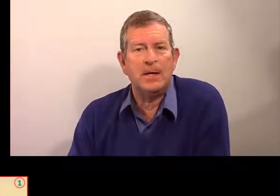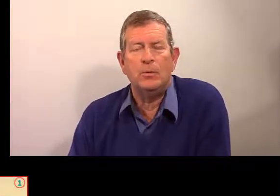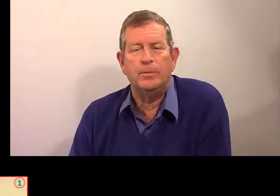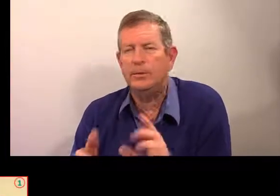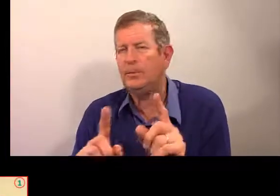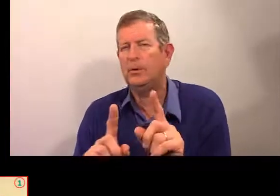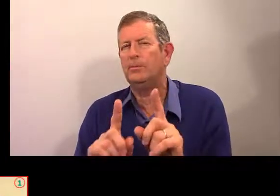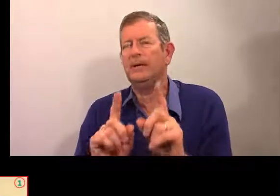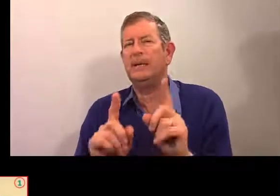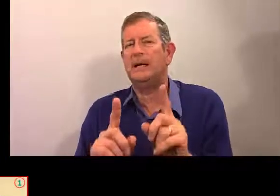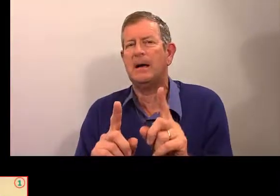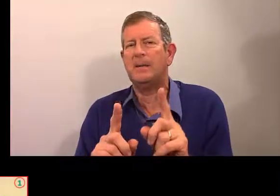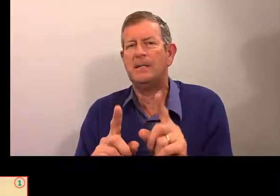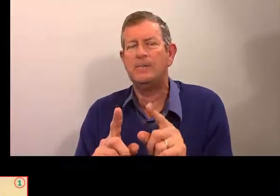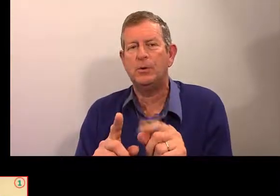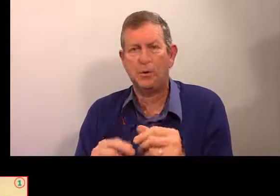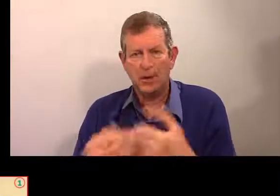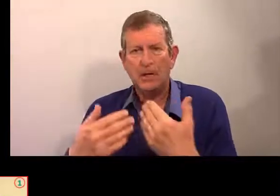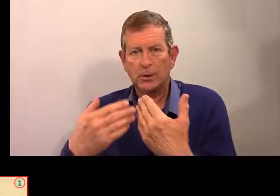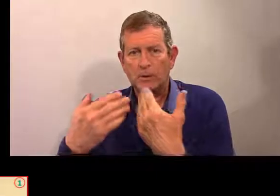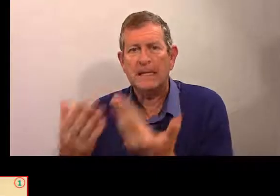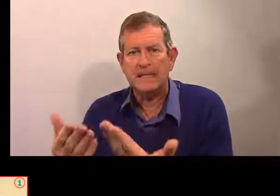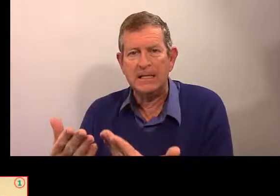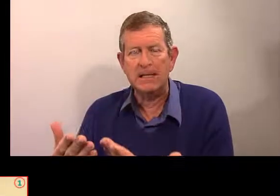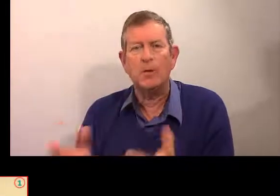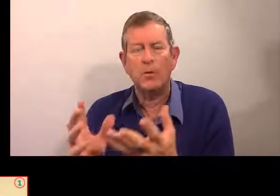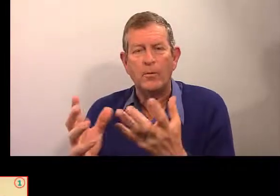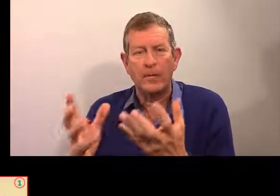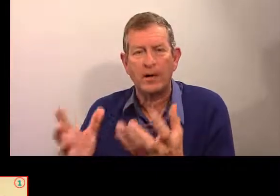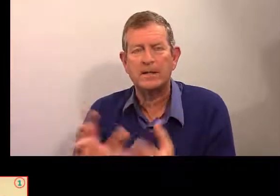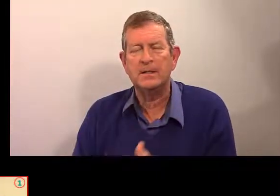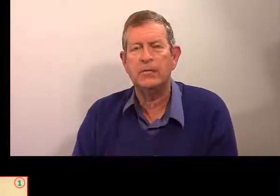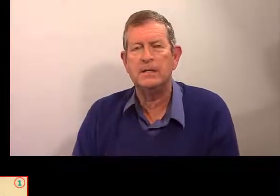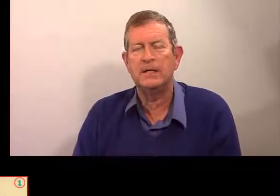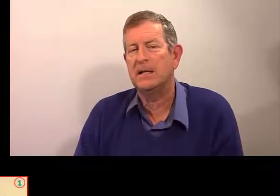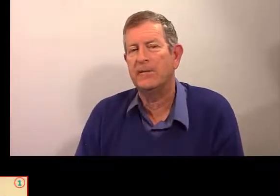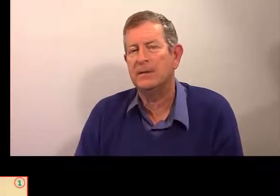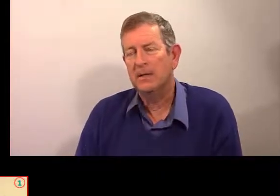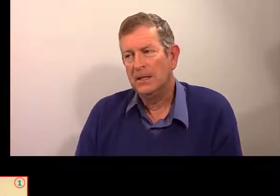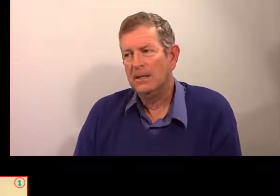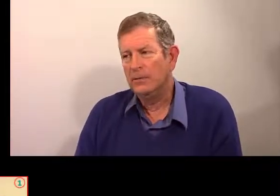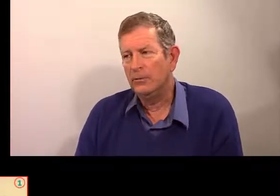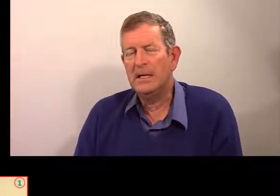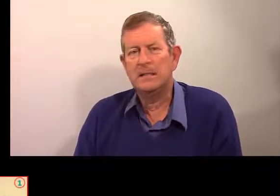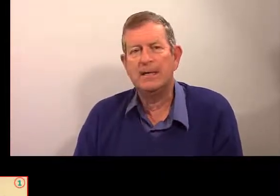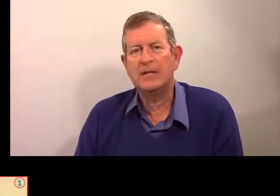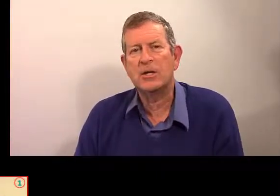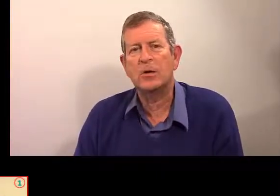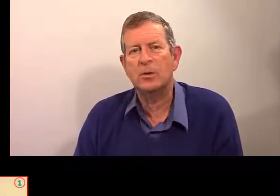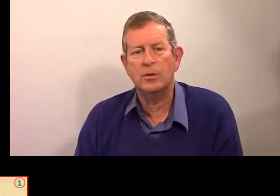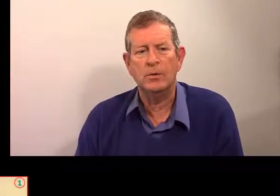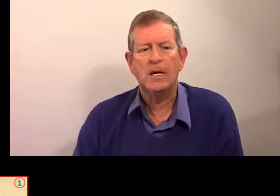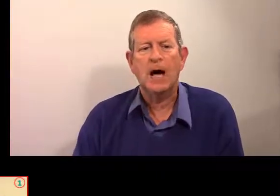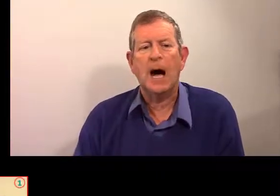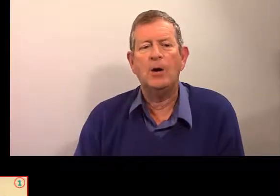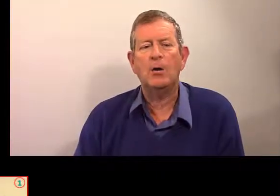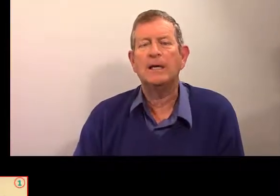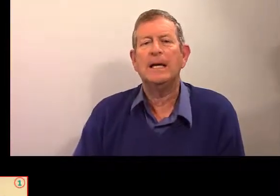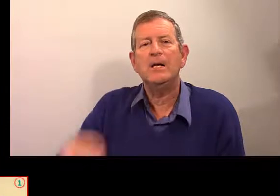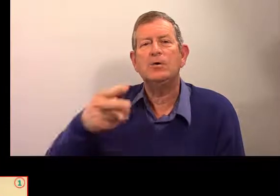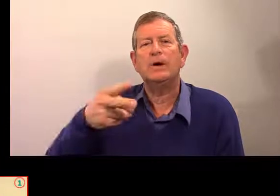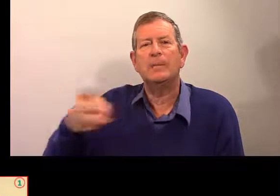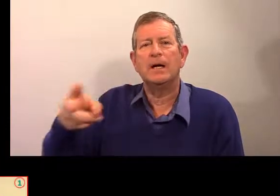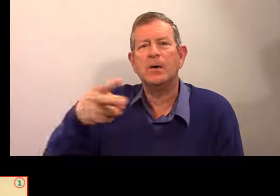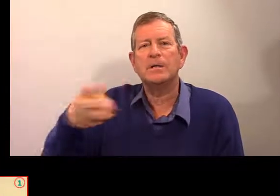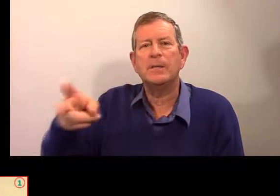répéter ou plutôt, pas de les répéter, plutôt de me les dire. On va voir si vous les avez déjà retenus. Alors,